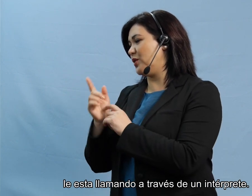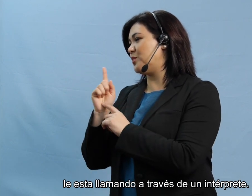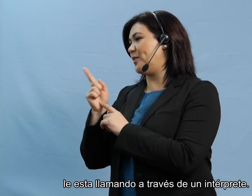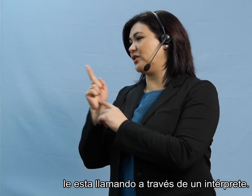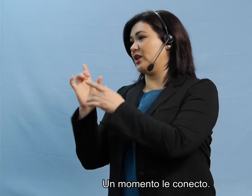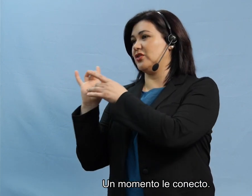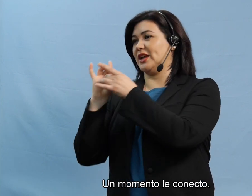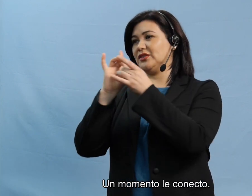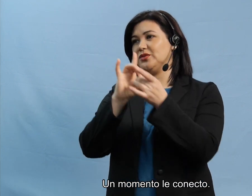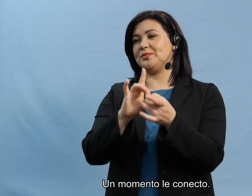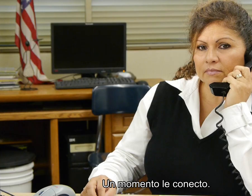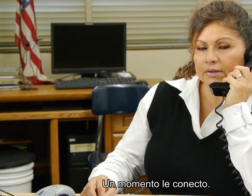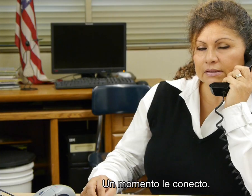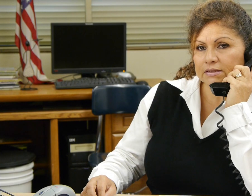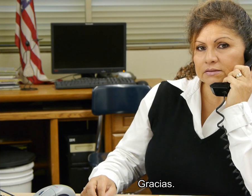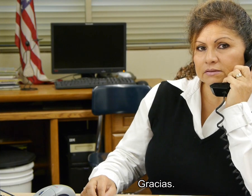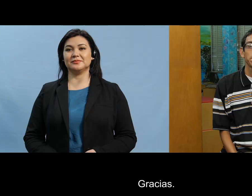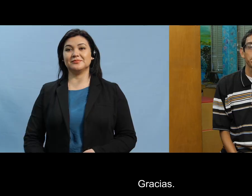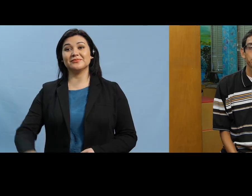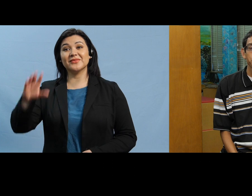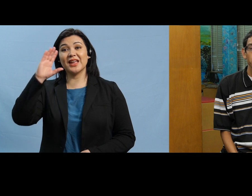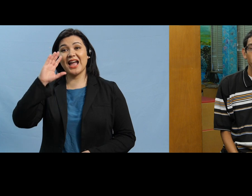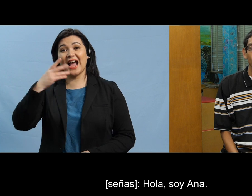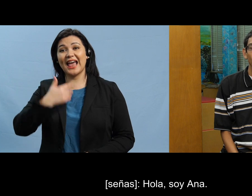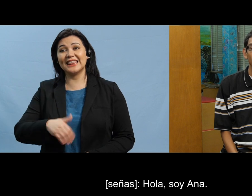intérprete un momento le conecto gracias